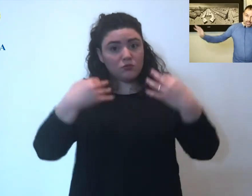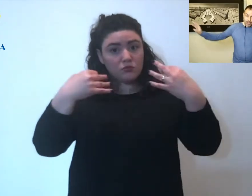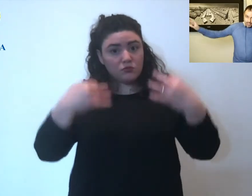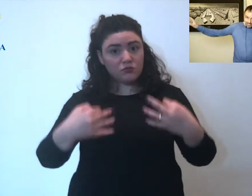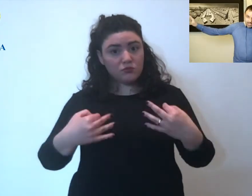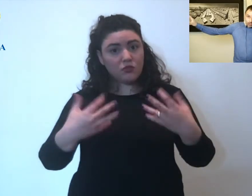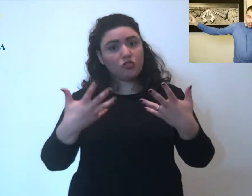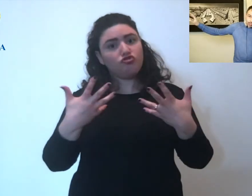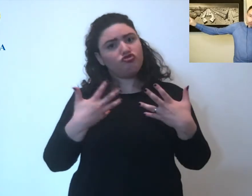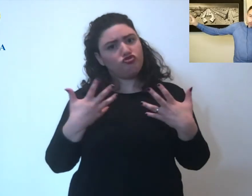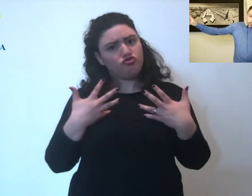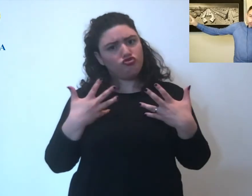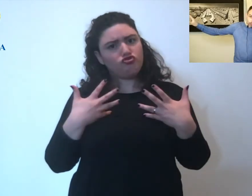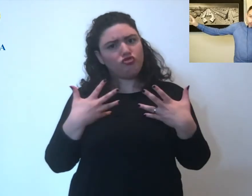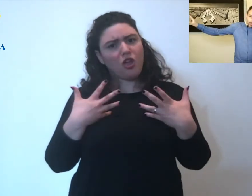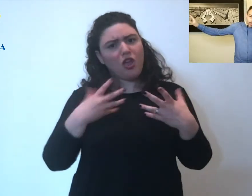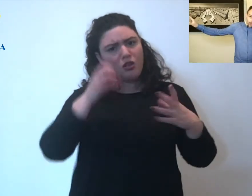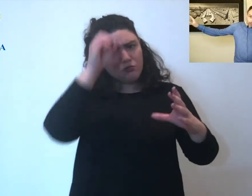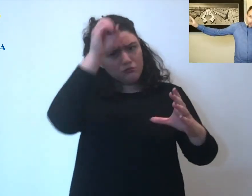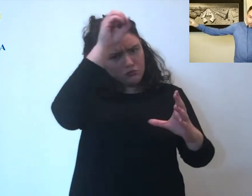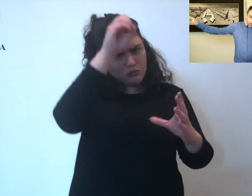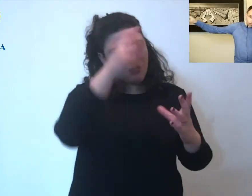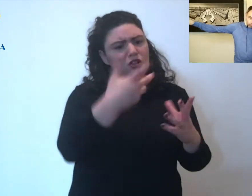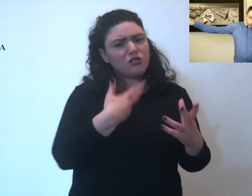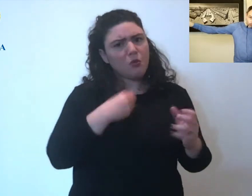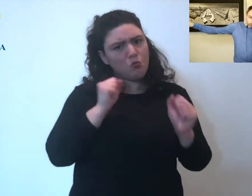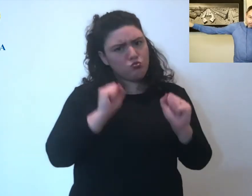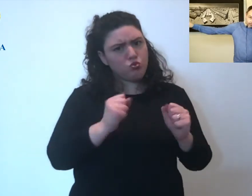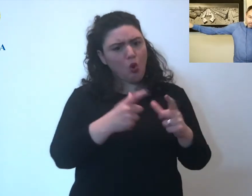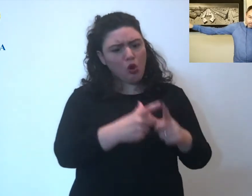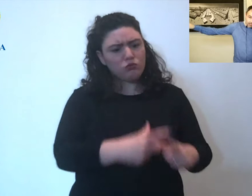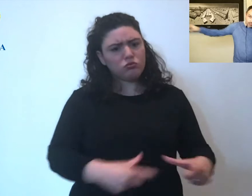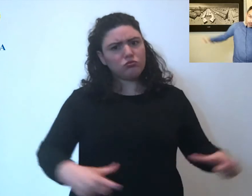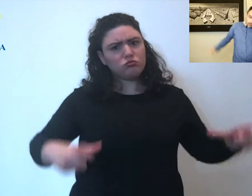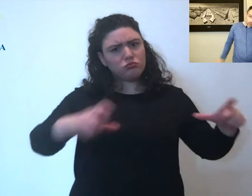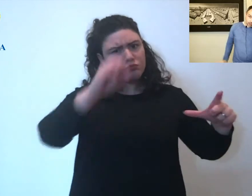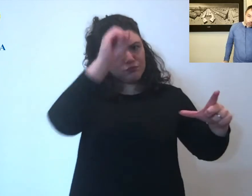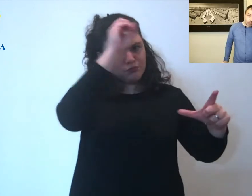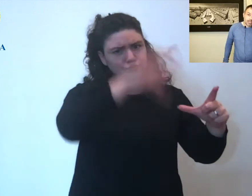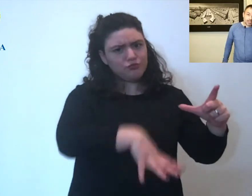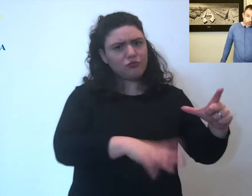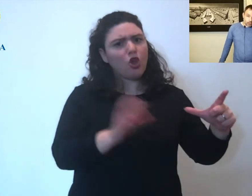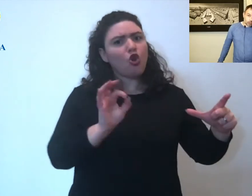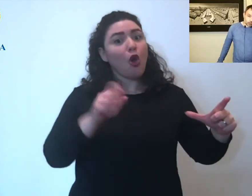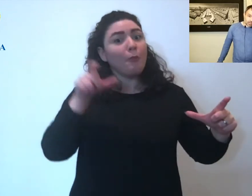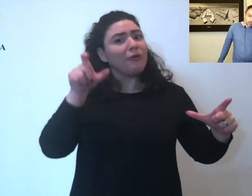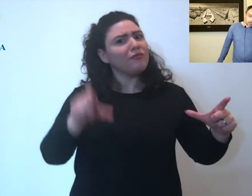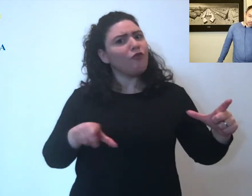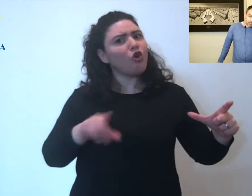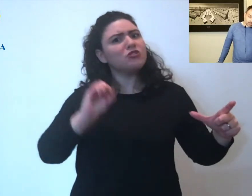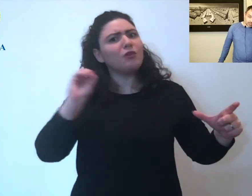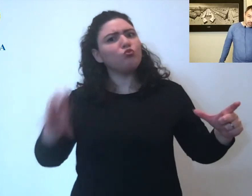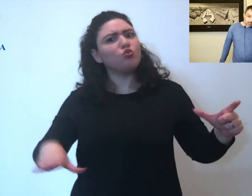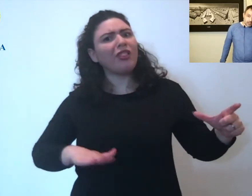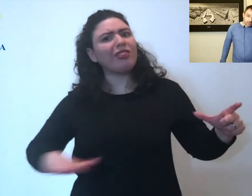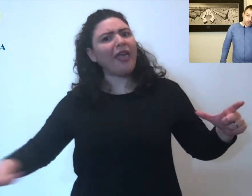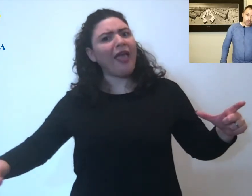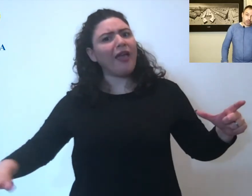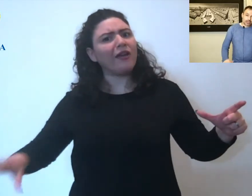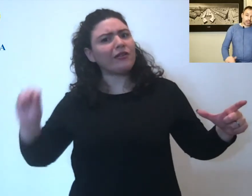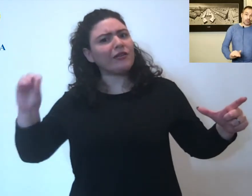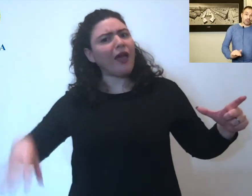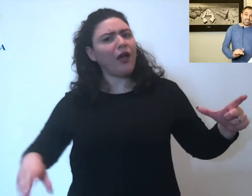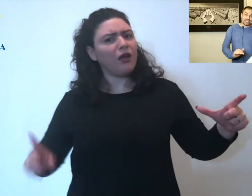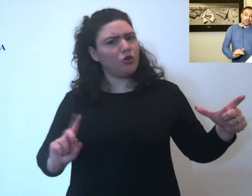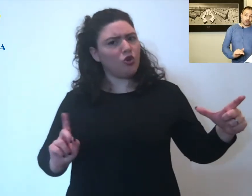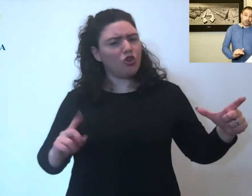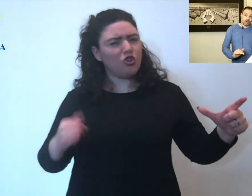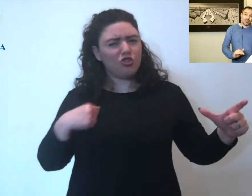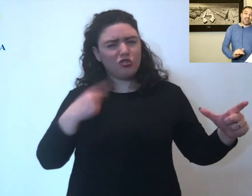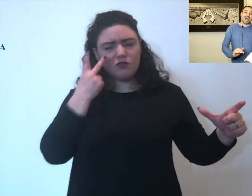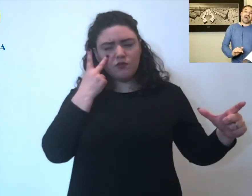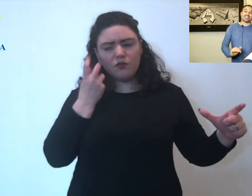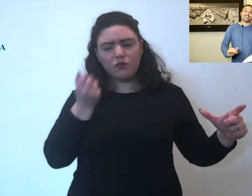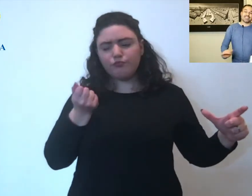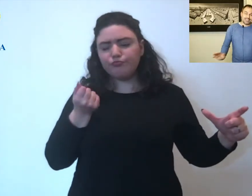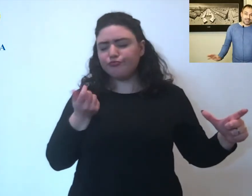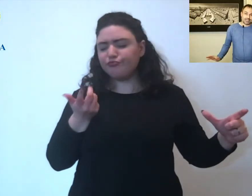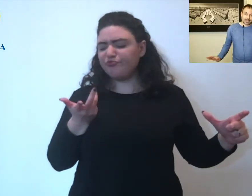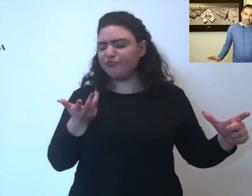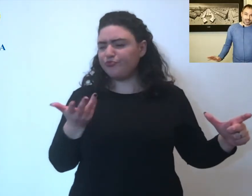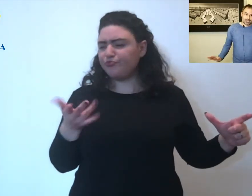assicurare ci stanno nei contenitori cioè si possono buttare via, non è obbligatorio buttarli per terra visto che ne sto vedendo